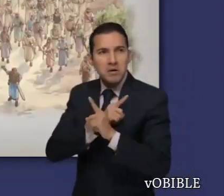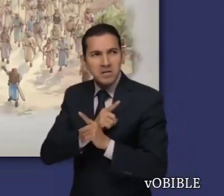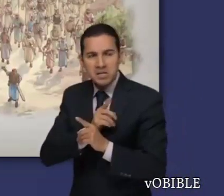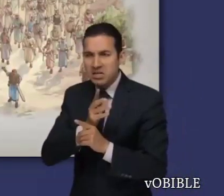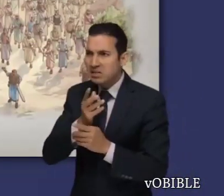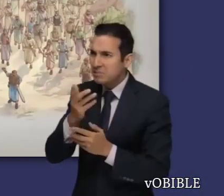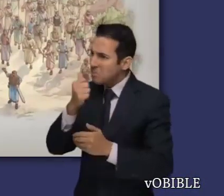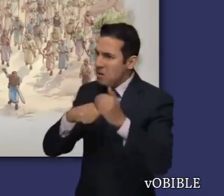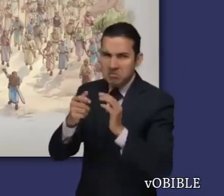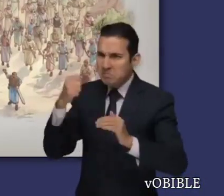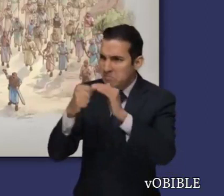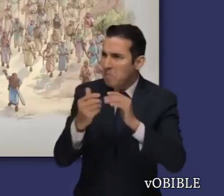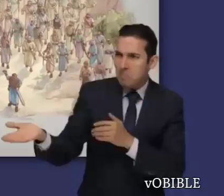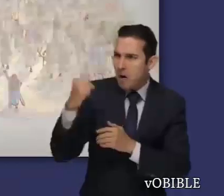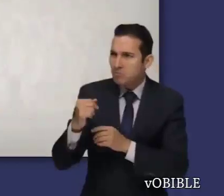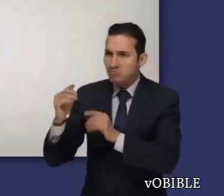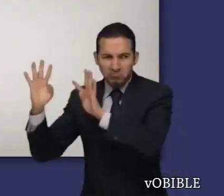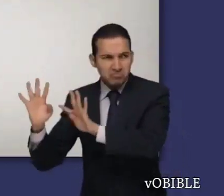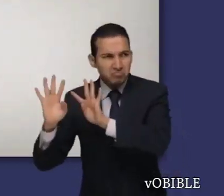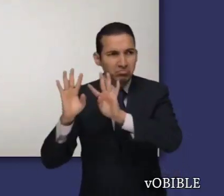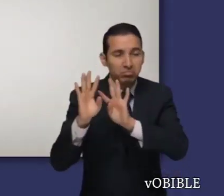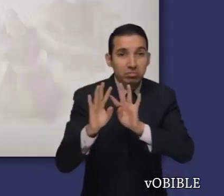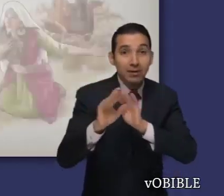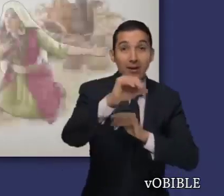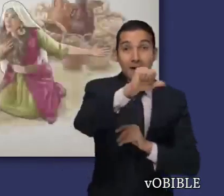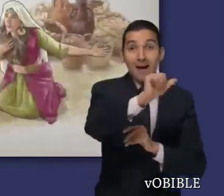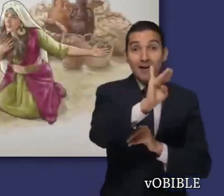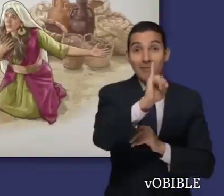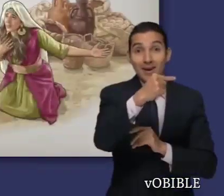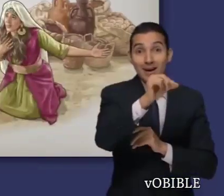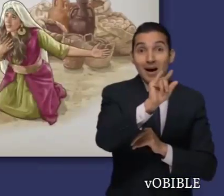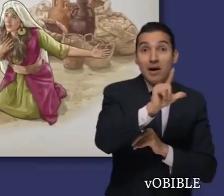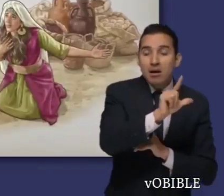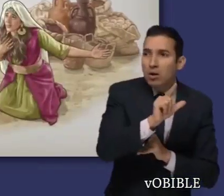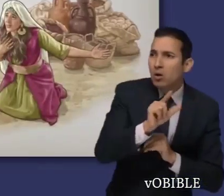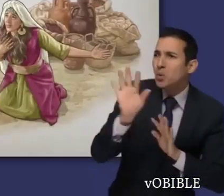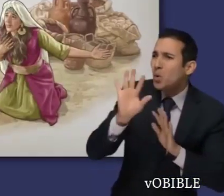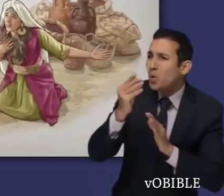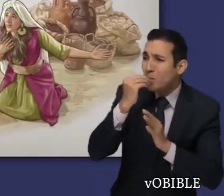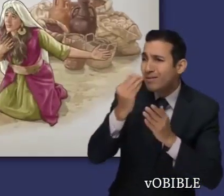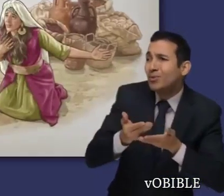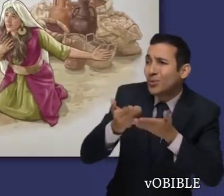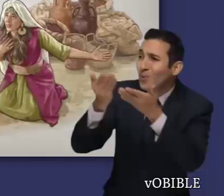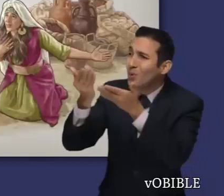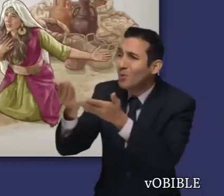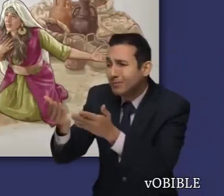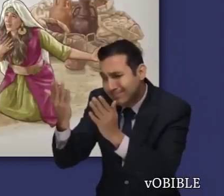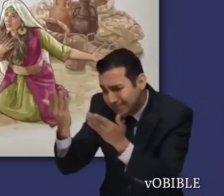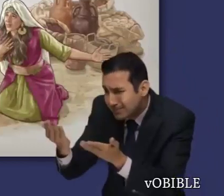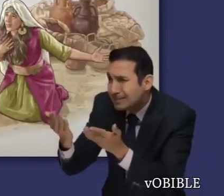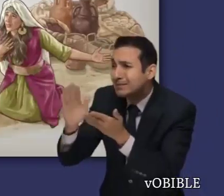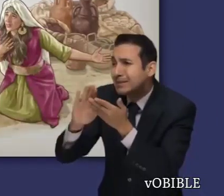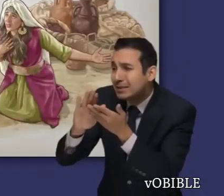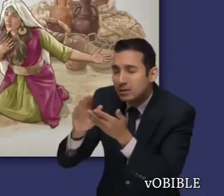planes para vengarse. Pero Abigail, la esposa de Naval, va rápidamente a llevarle provisiones a David